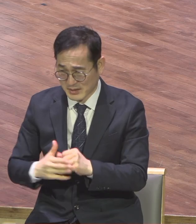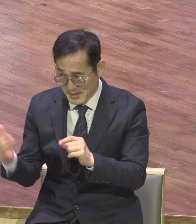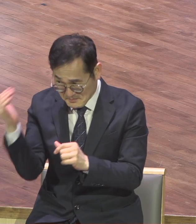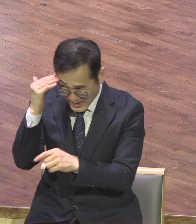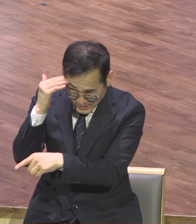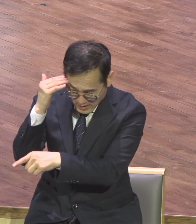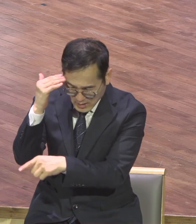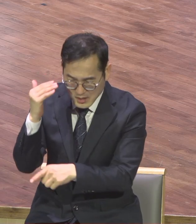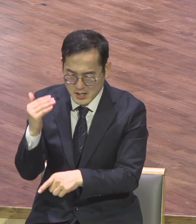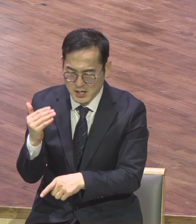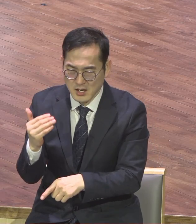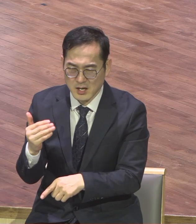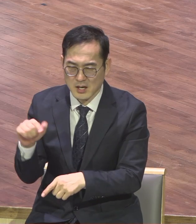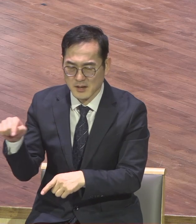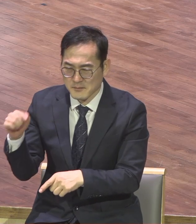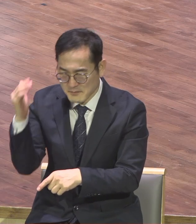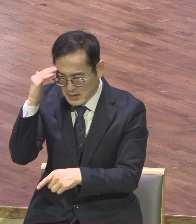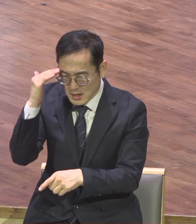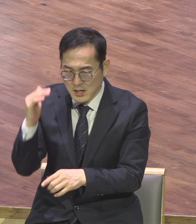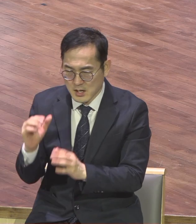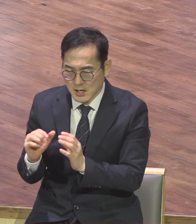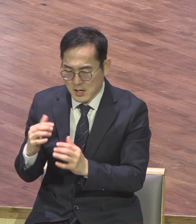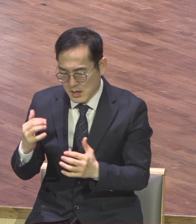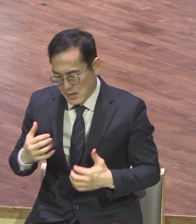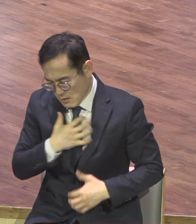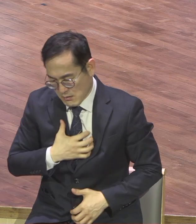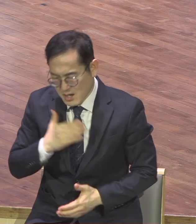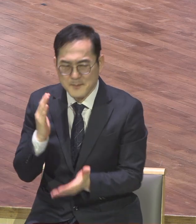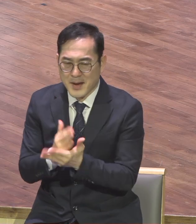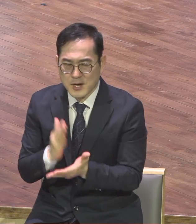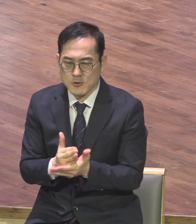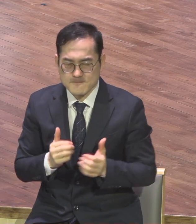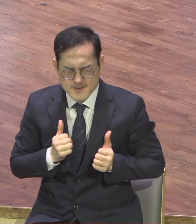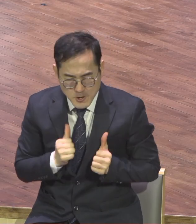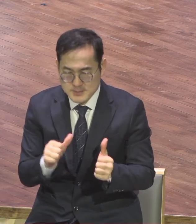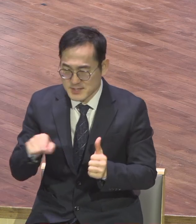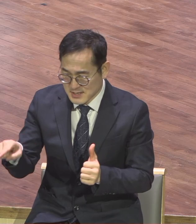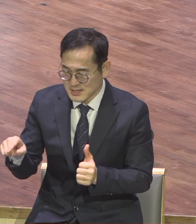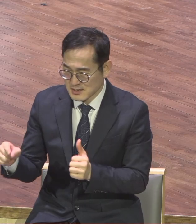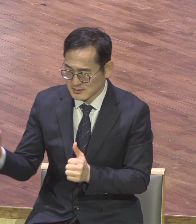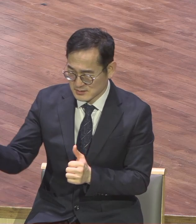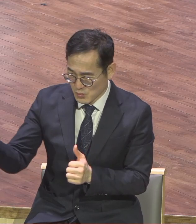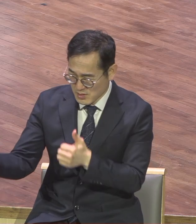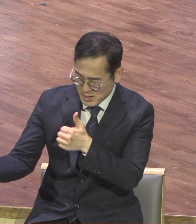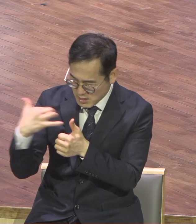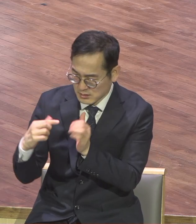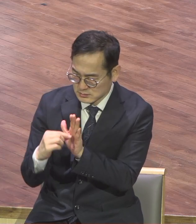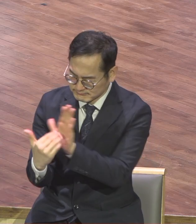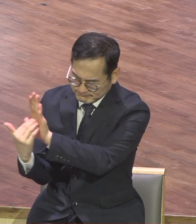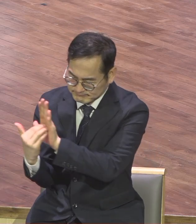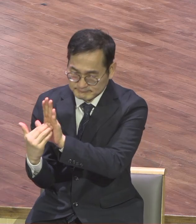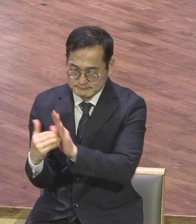어떻게 하든 사단 공격 한국교회 세계교회 다 쪼글라나가 교회가 다 박살이 나 있어요